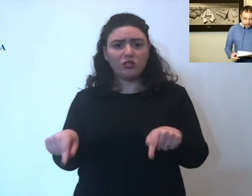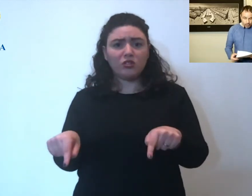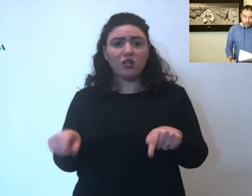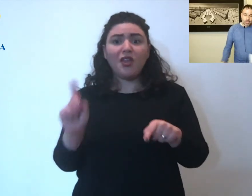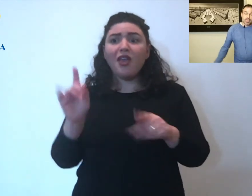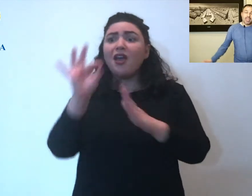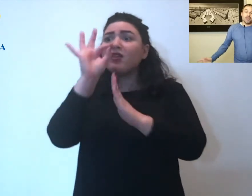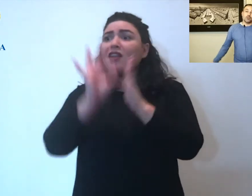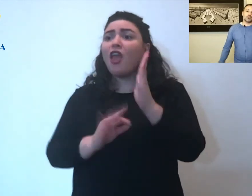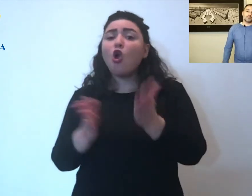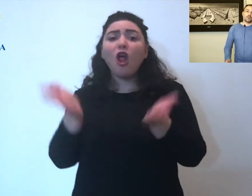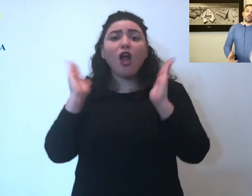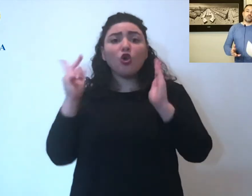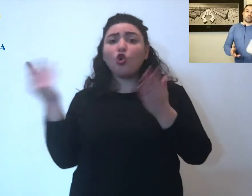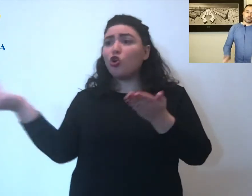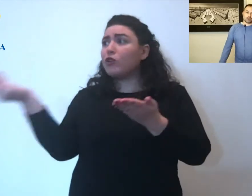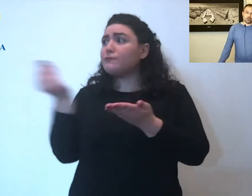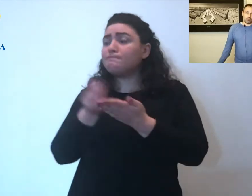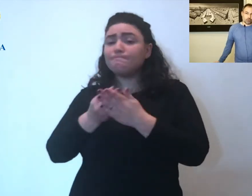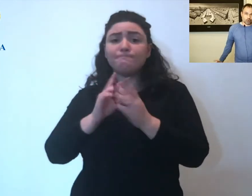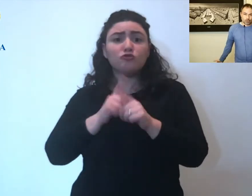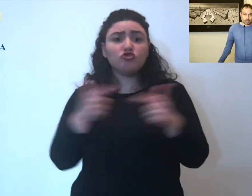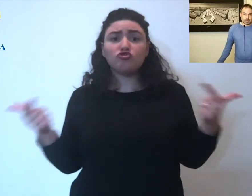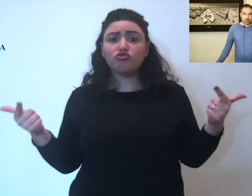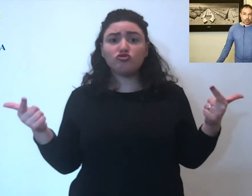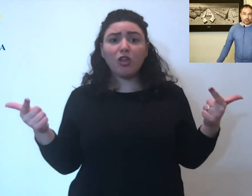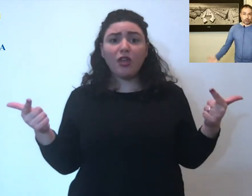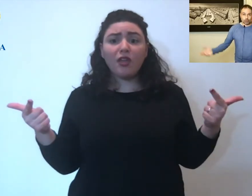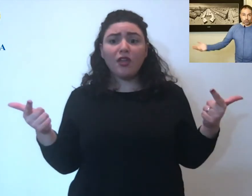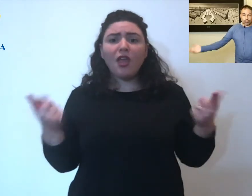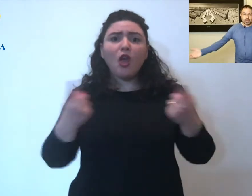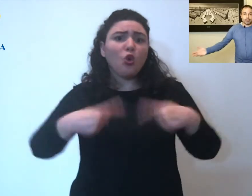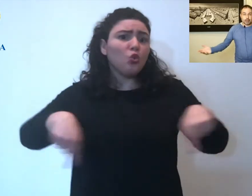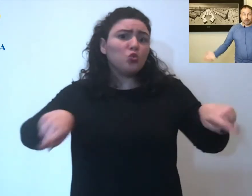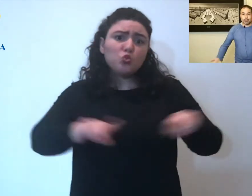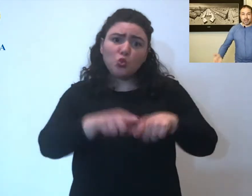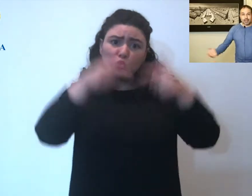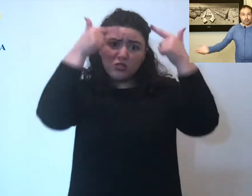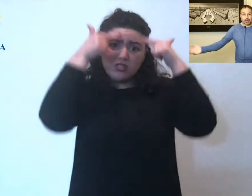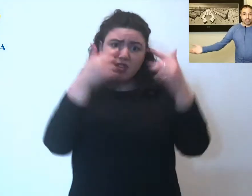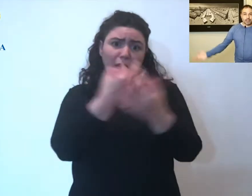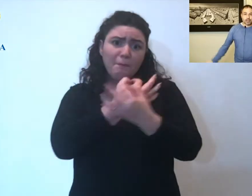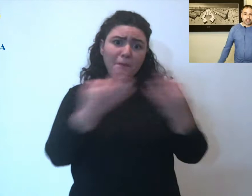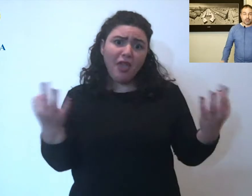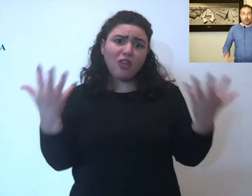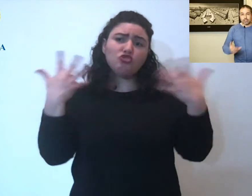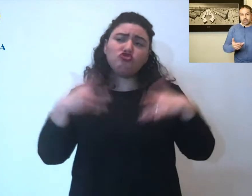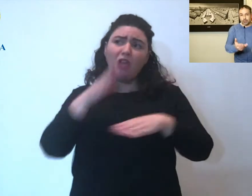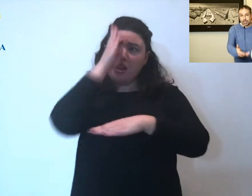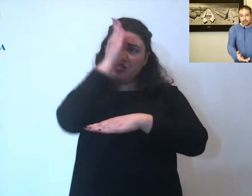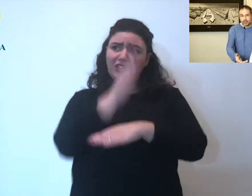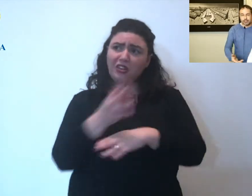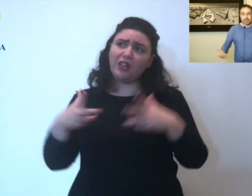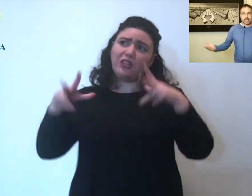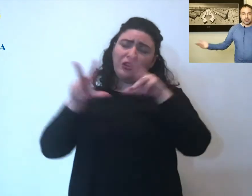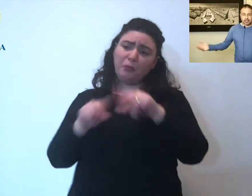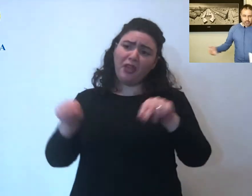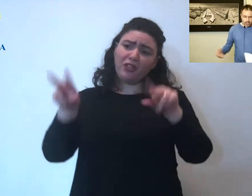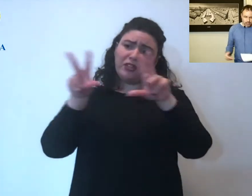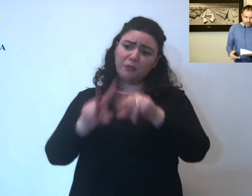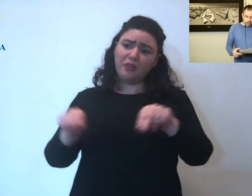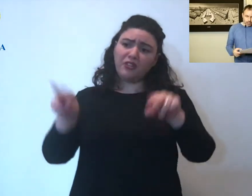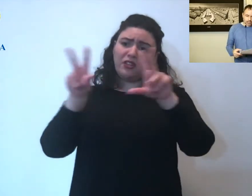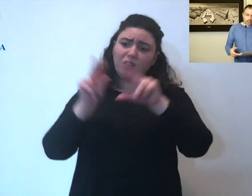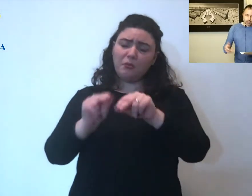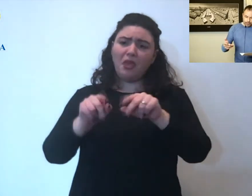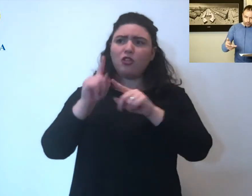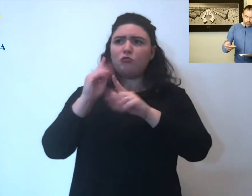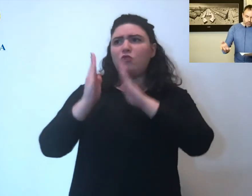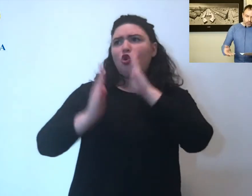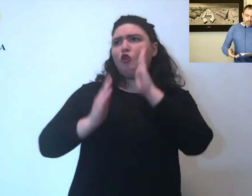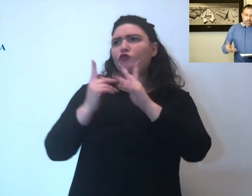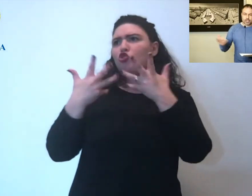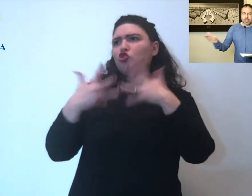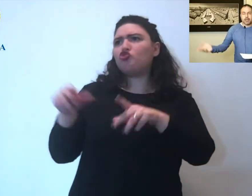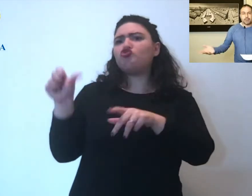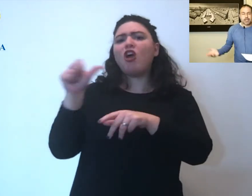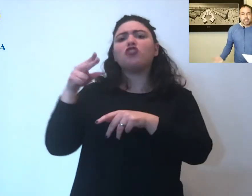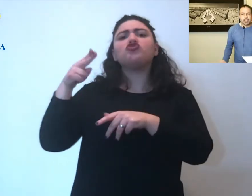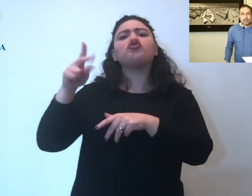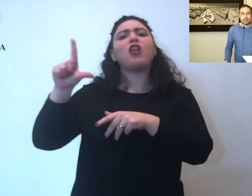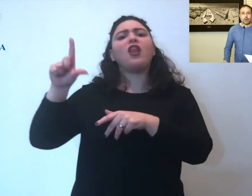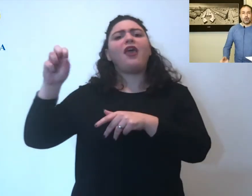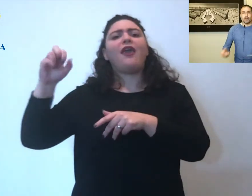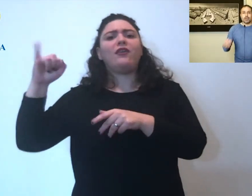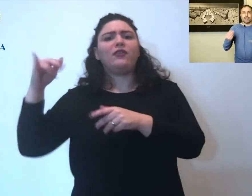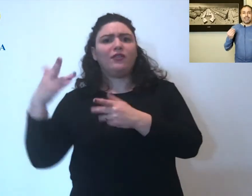centro estivo e non sfugge a nessuno lo abbiamo capito tutti ne abbiamo parlato anche diverse volte durante le dirette durante il confronto con Ellie